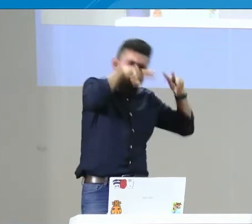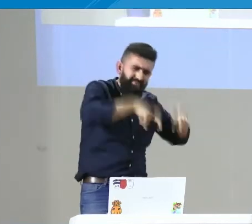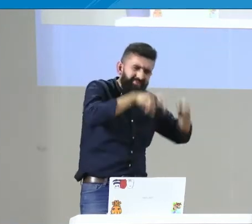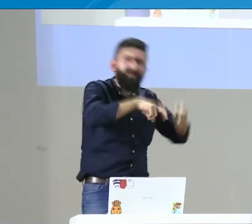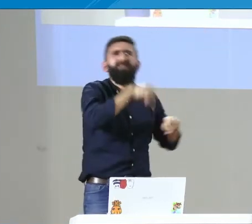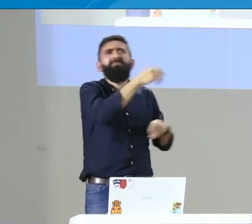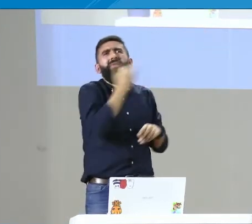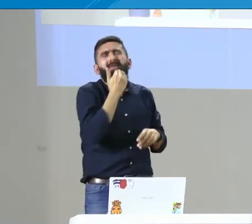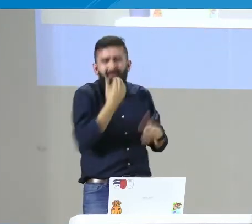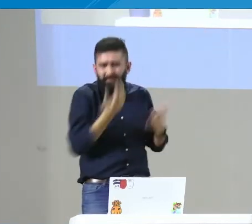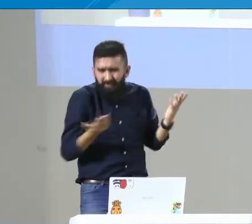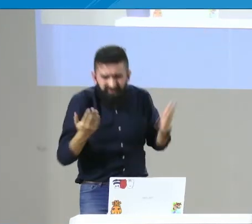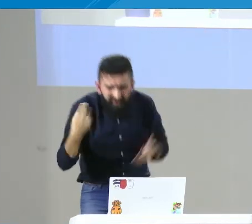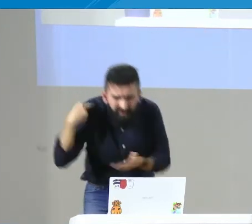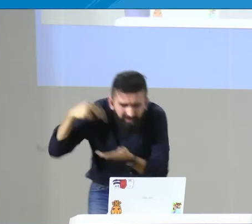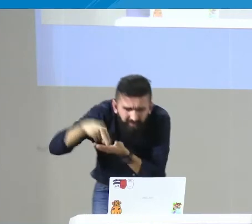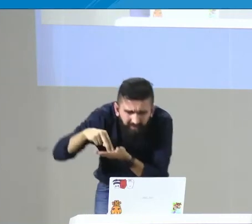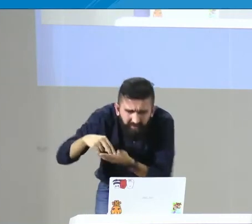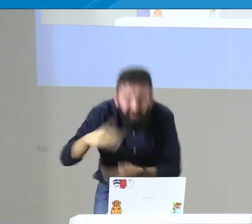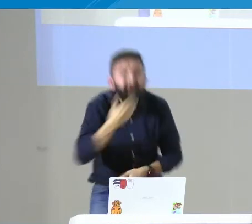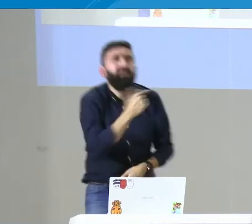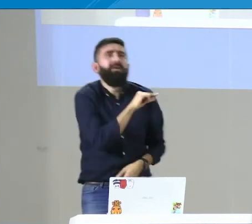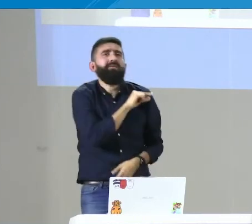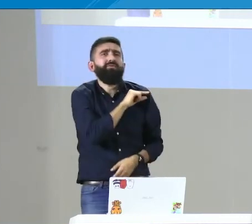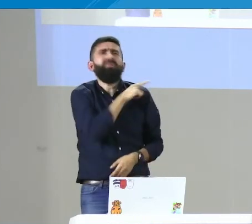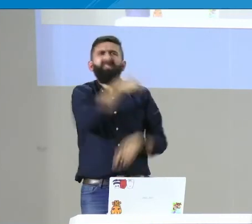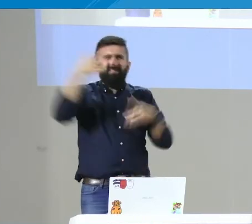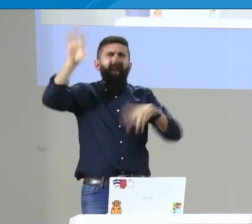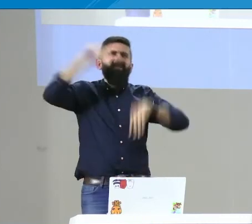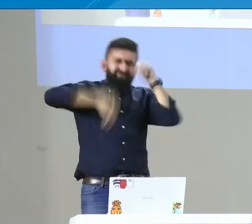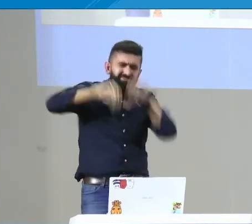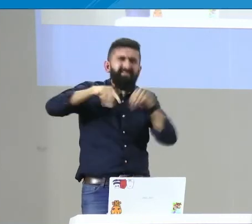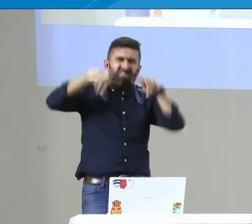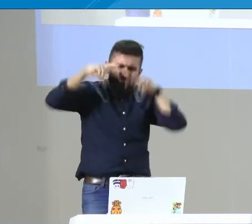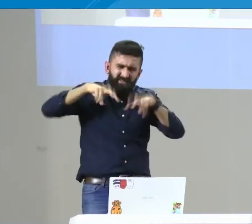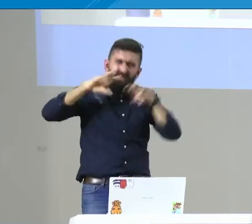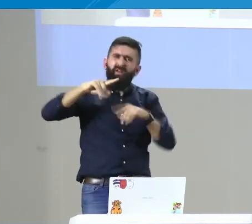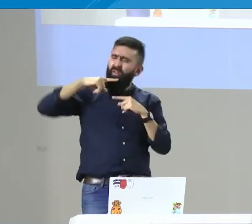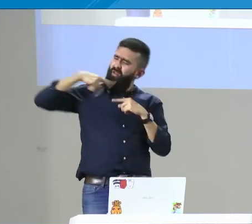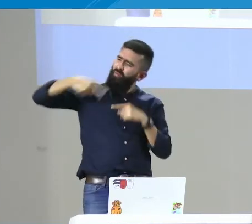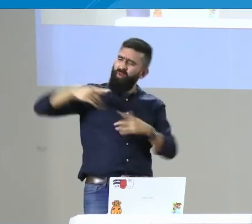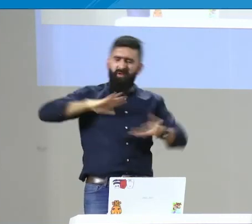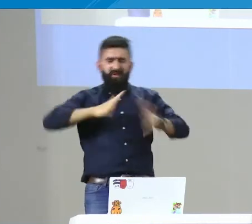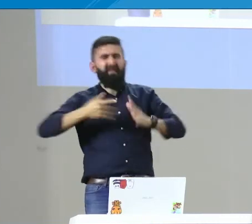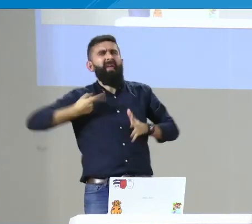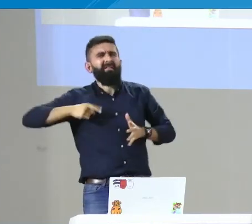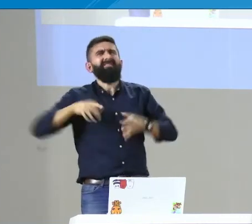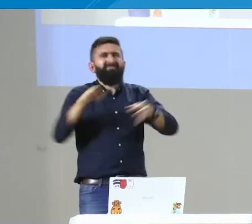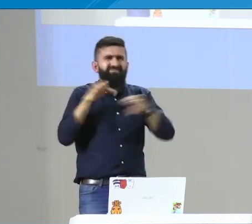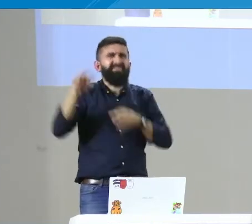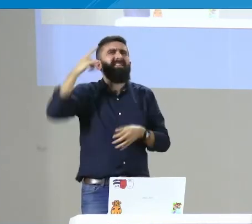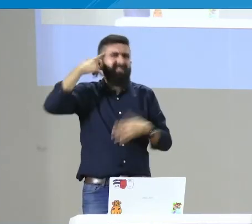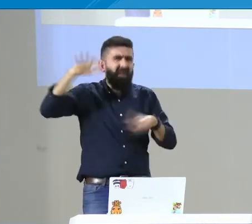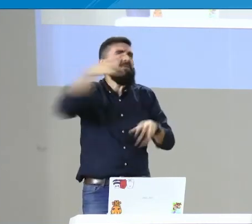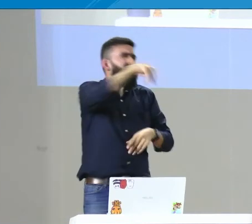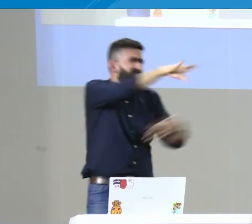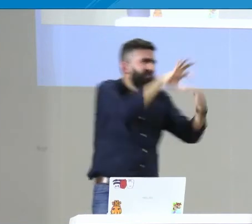También tenemos algo relacionado a la lengua. Tenemos varias teorías. Por ejemplo, tengo un autor que es del INSOR también y se ha hecho investigaciones